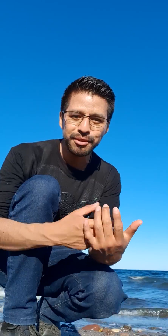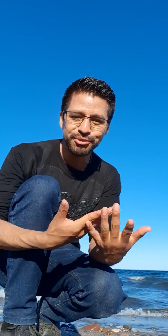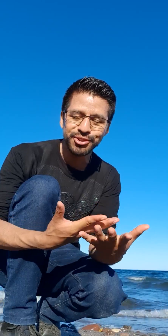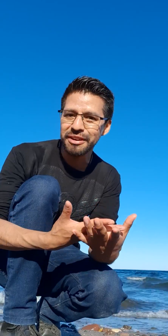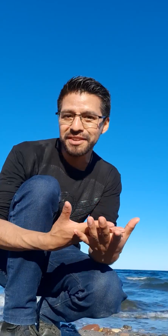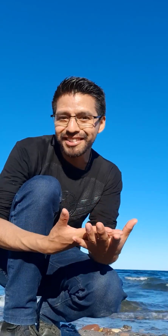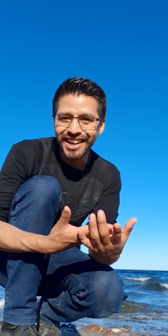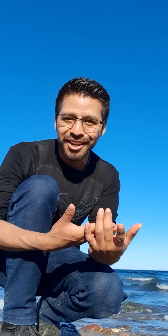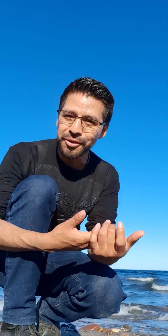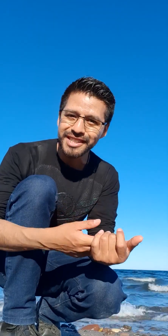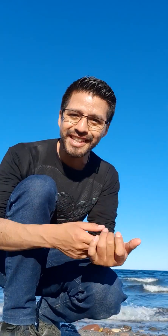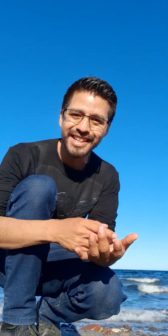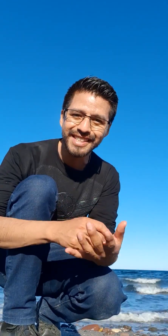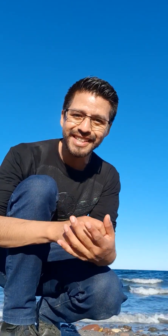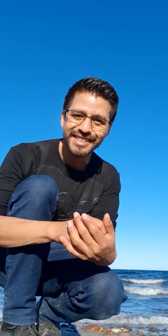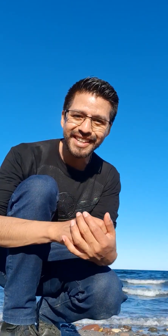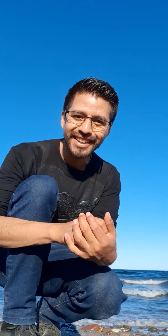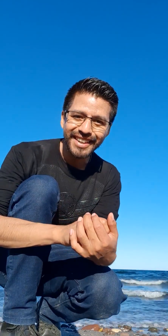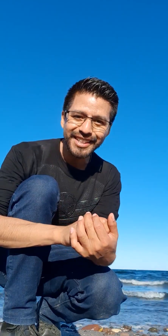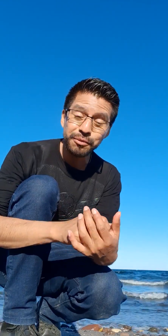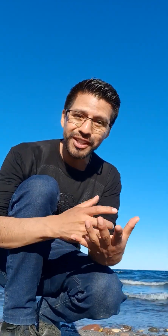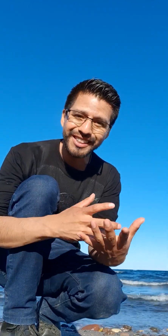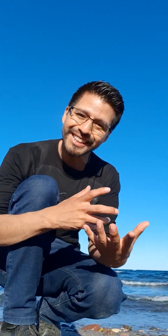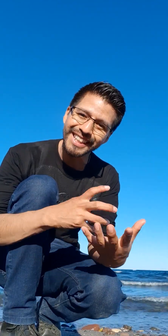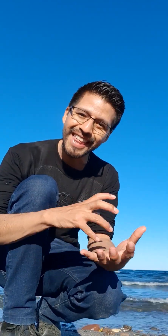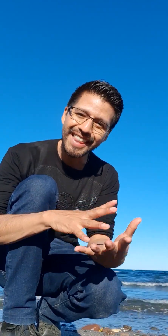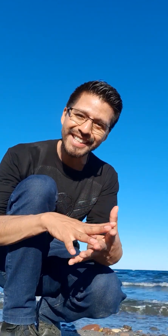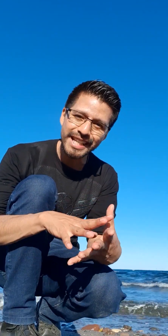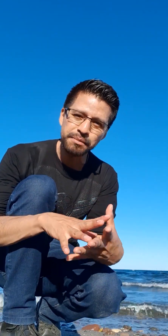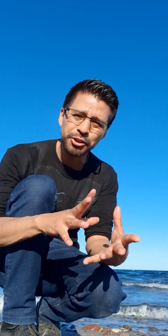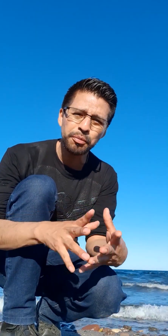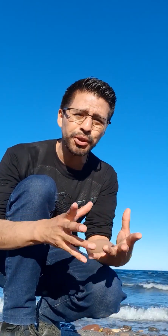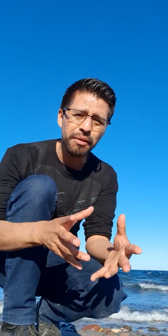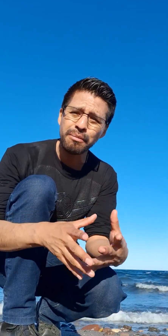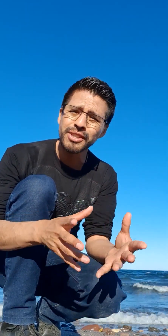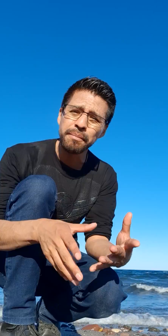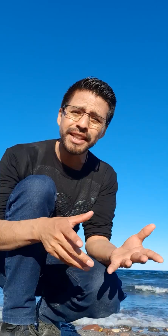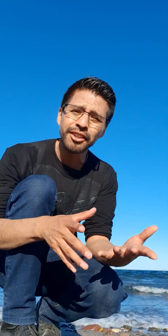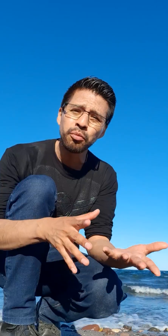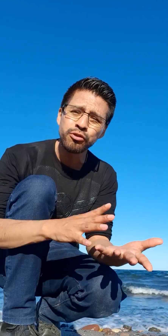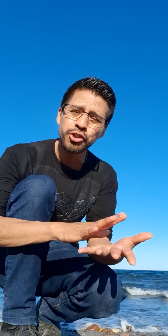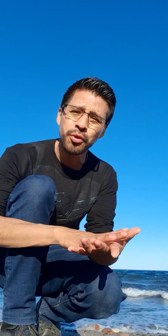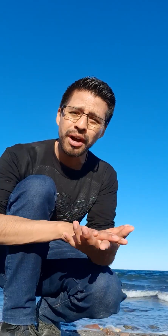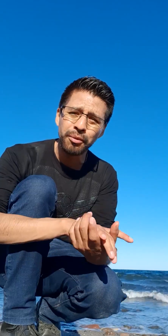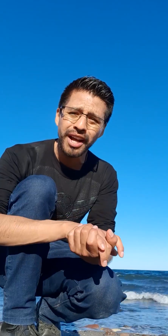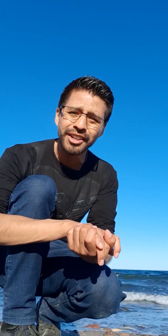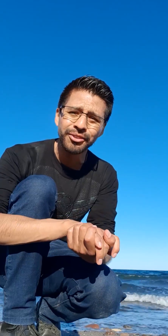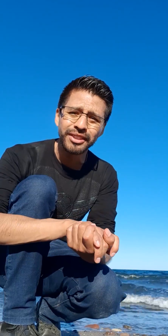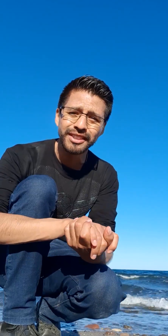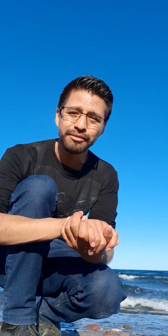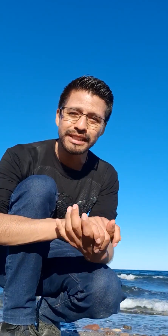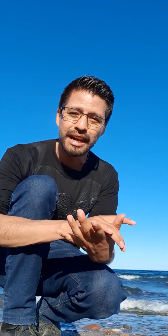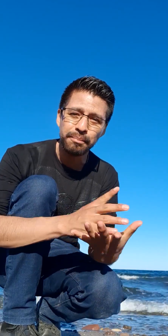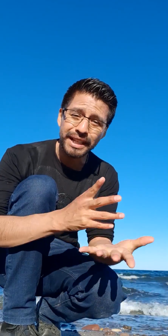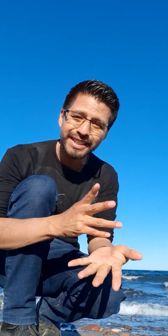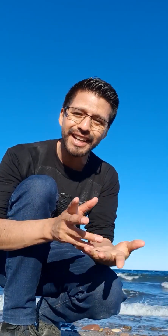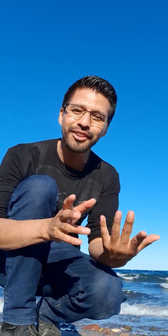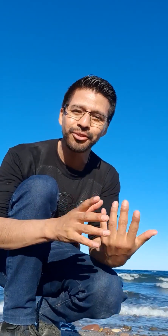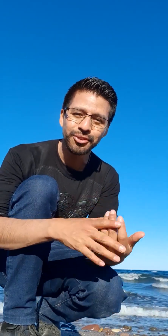pues bueno, también la lengua de señas es muy entretenida en ese aspecto porque vamos aprendiendo mucho vocabulario y practicándolo,